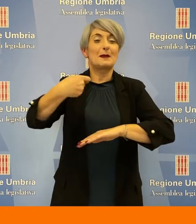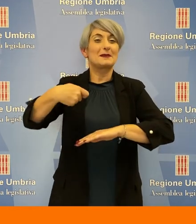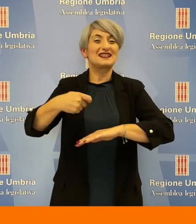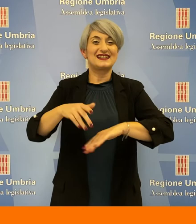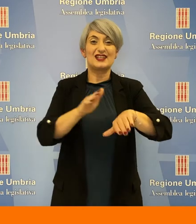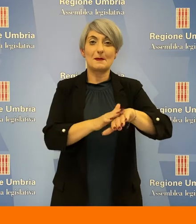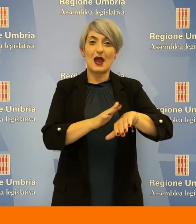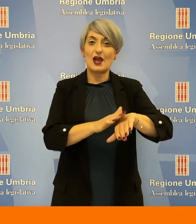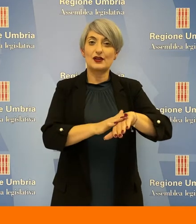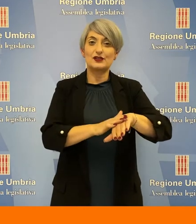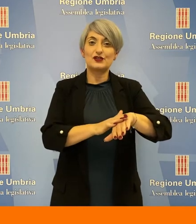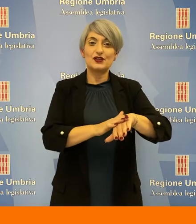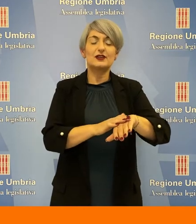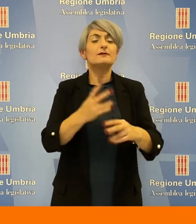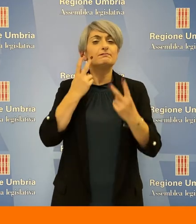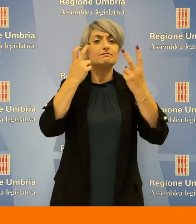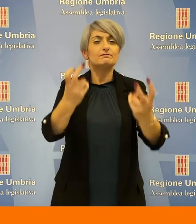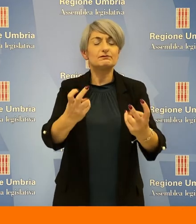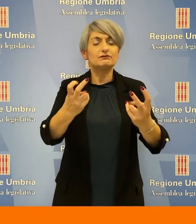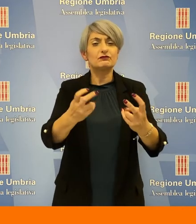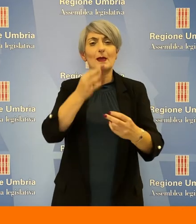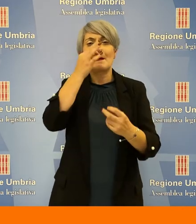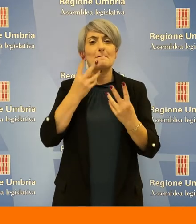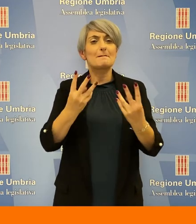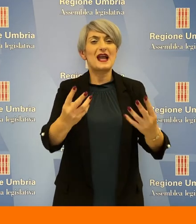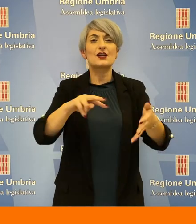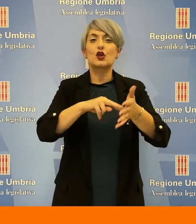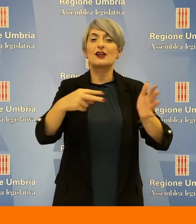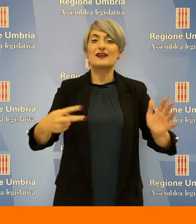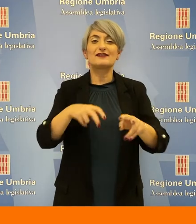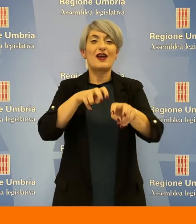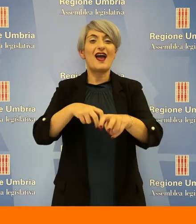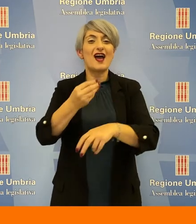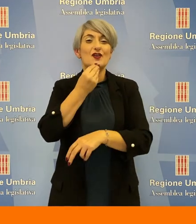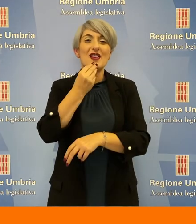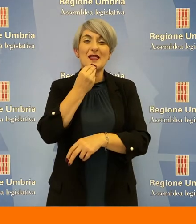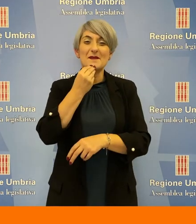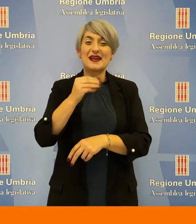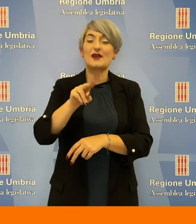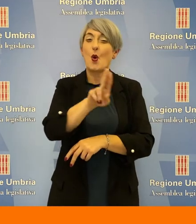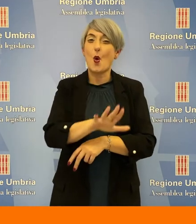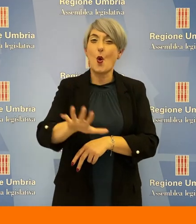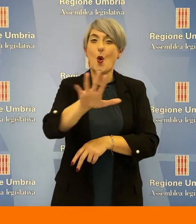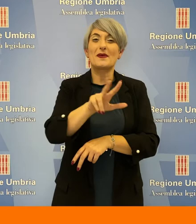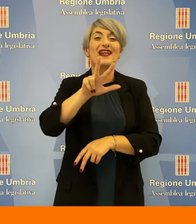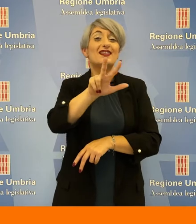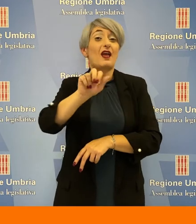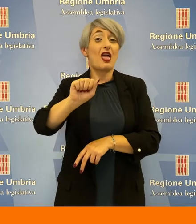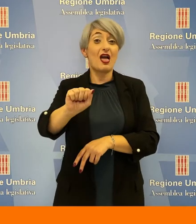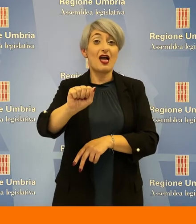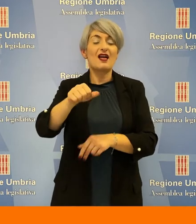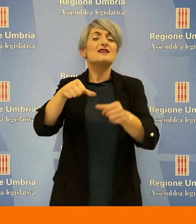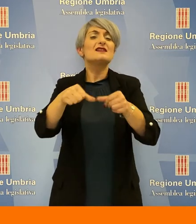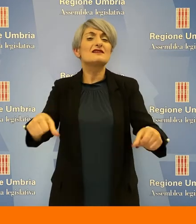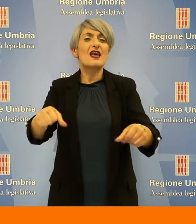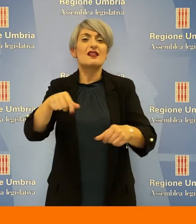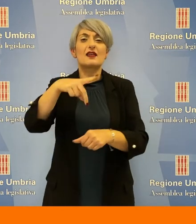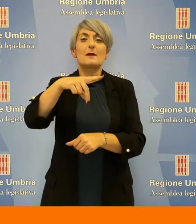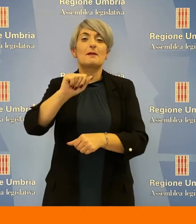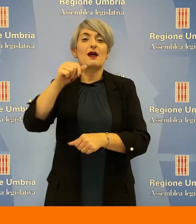Valerio Mancini ha fatto visita alla Parco Tecnologico Agroalimentare dell'Umbria 3A nella sua sede di Pantalla di